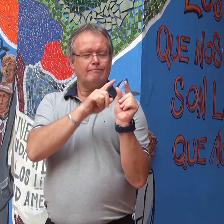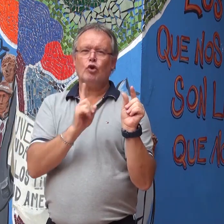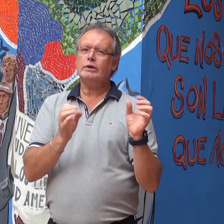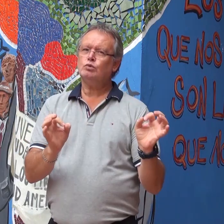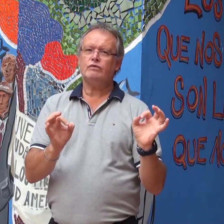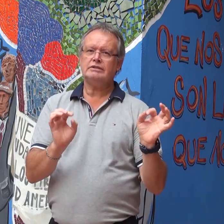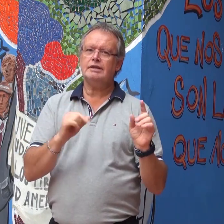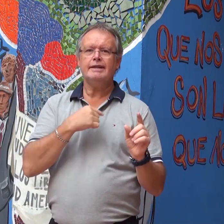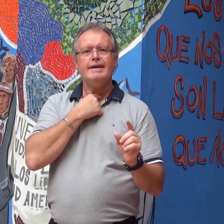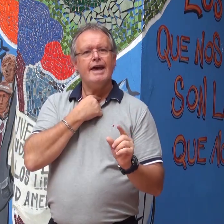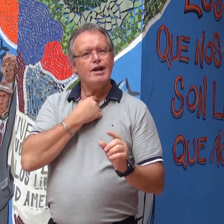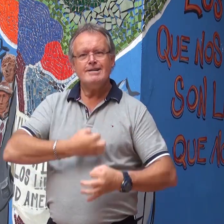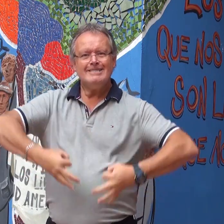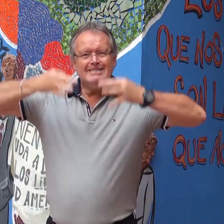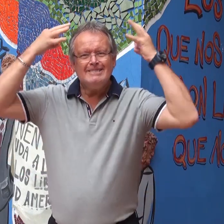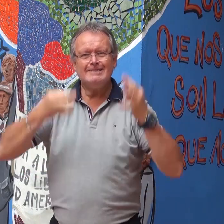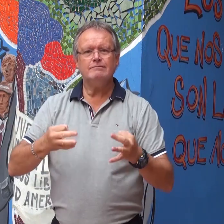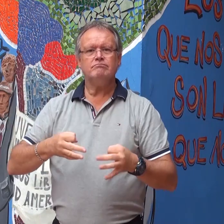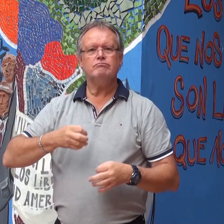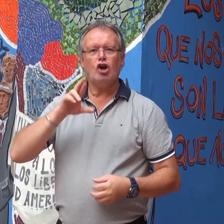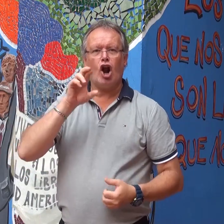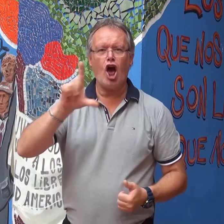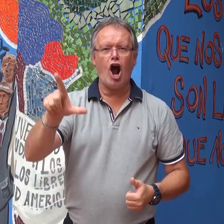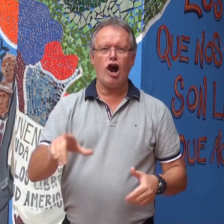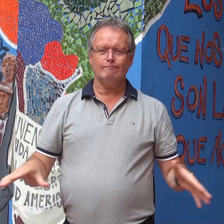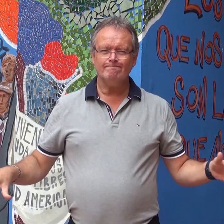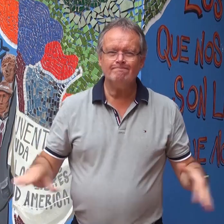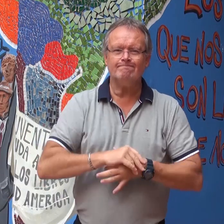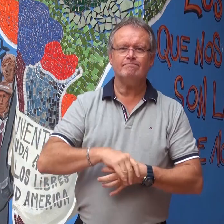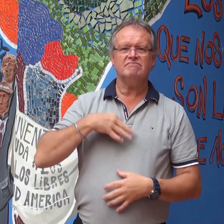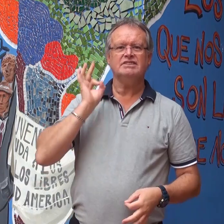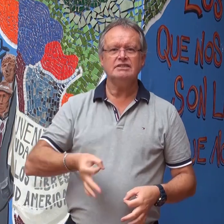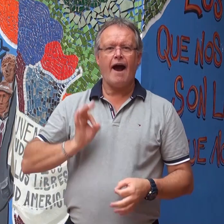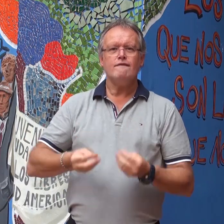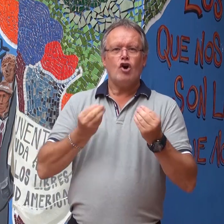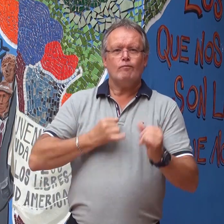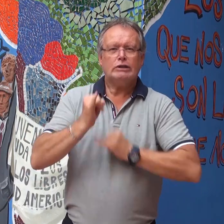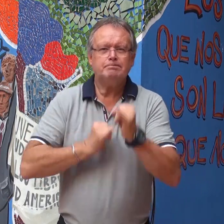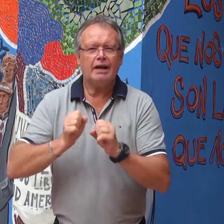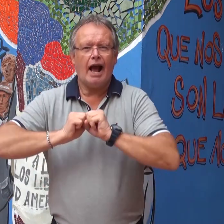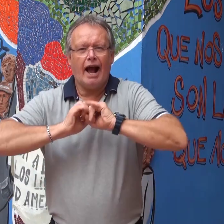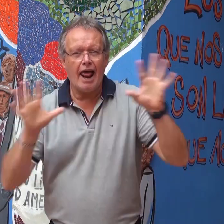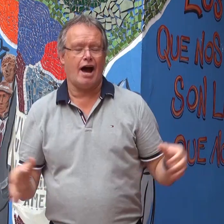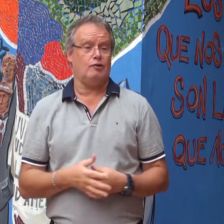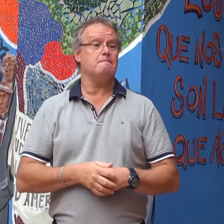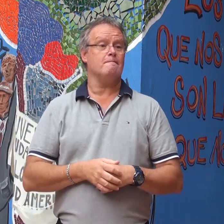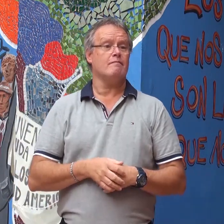no es ínfima, esta no es suficiente. Quiero asegurarme, cumplir roles, saberes, tener que explicar en forma clara. Después